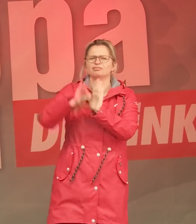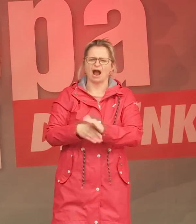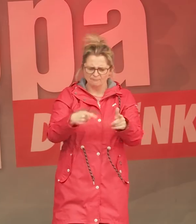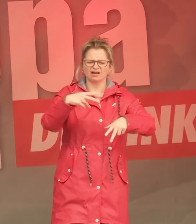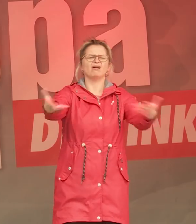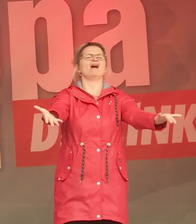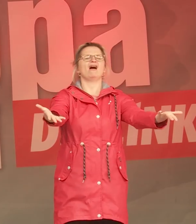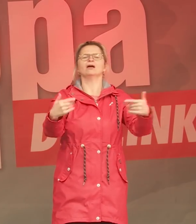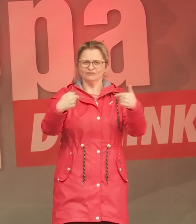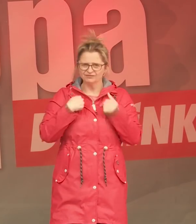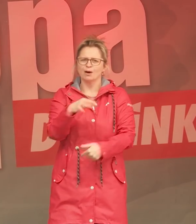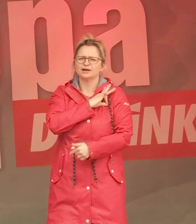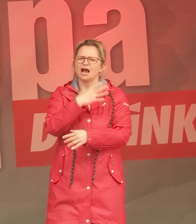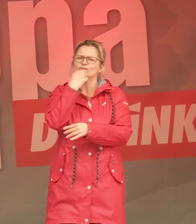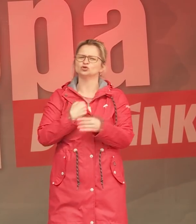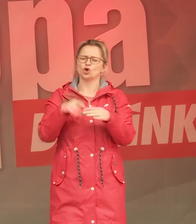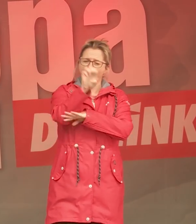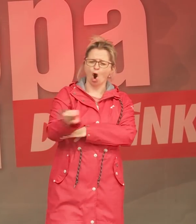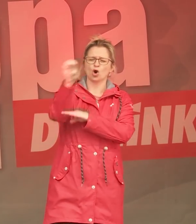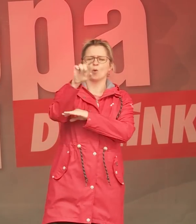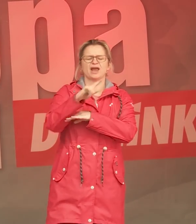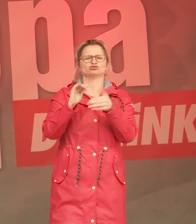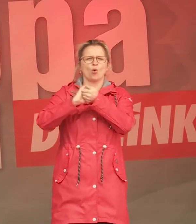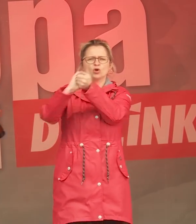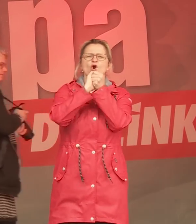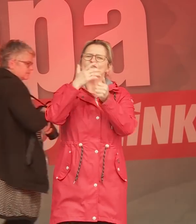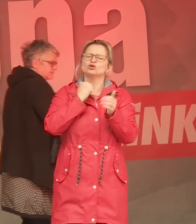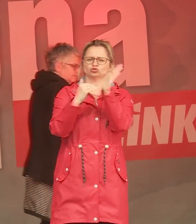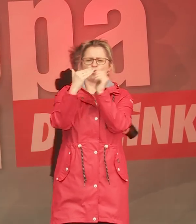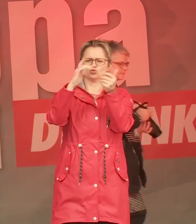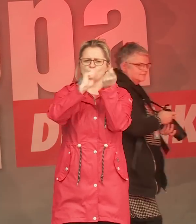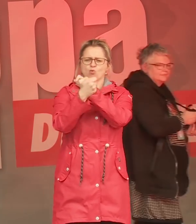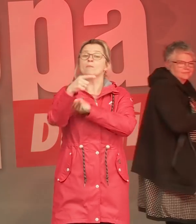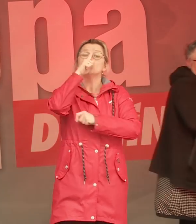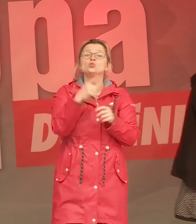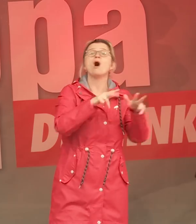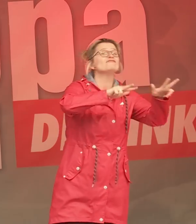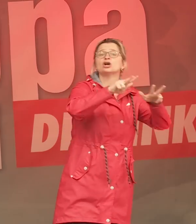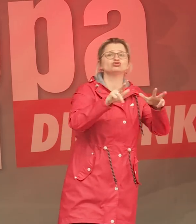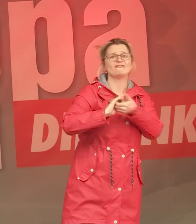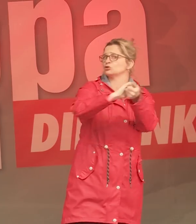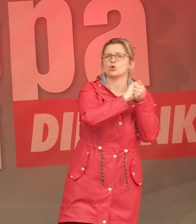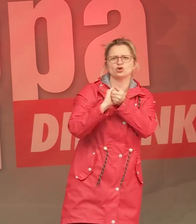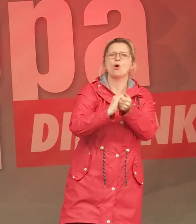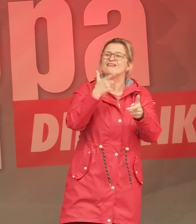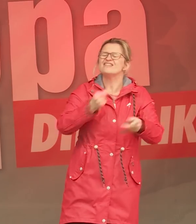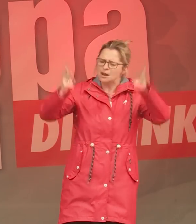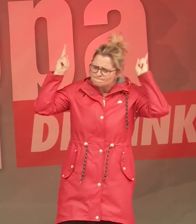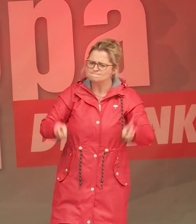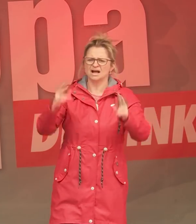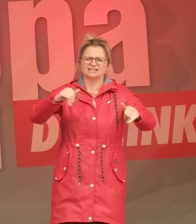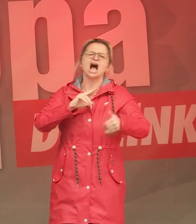wir wollen endlich eine andere Struktur in der Europäischen Union schaffen, nicht nur eine Wirtschaftsunion, sondern wir wollen endlich eine